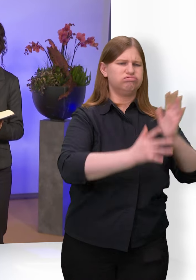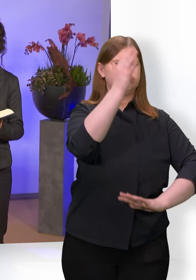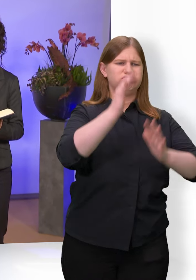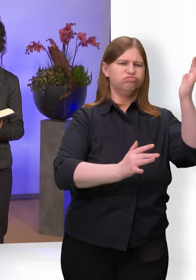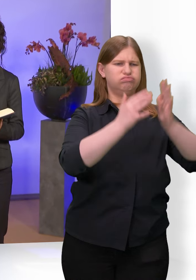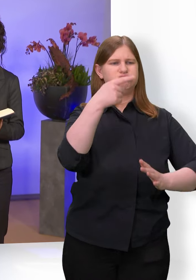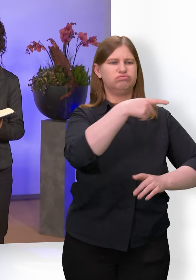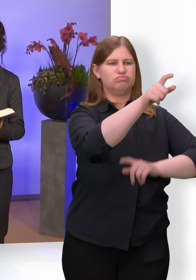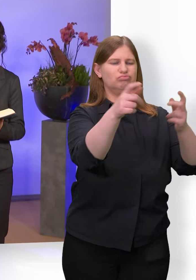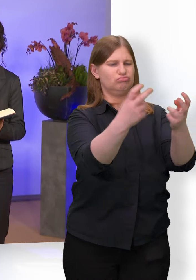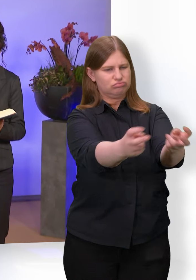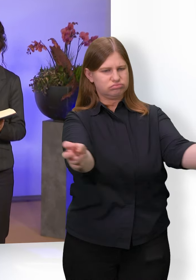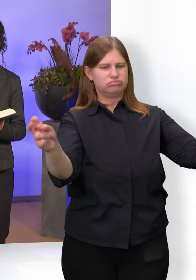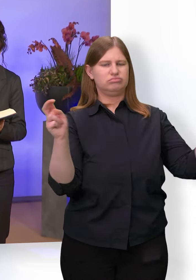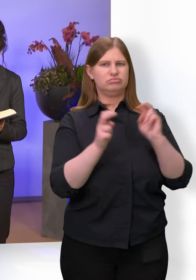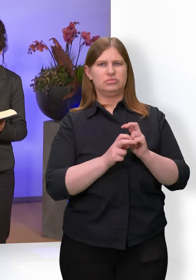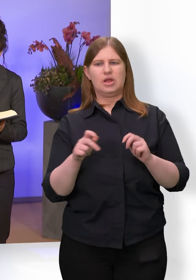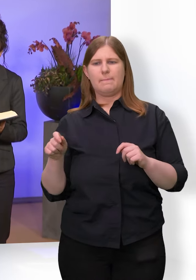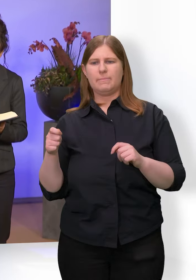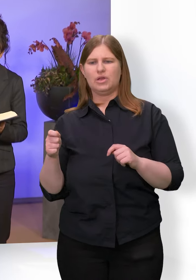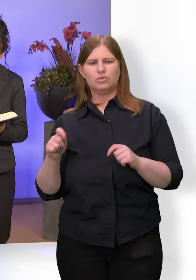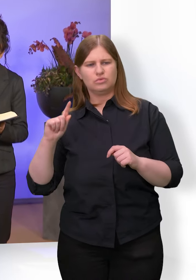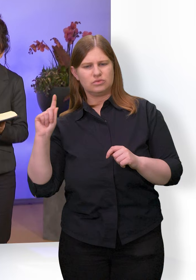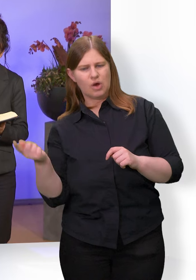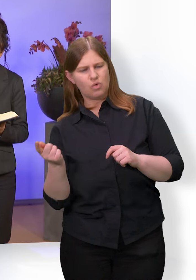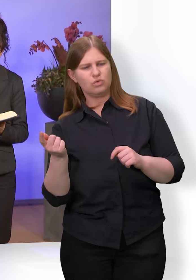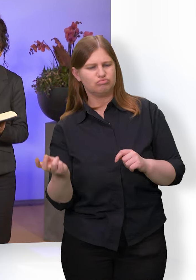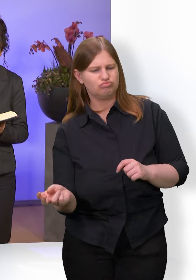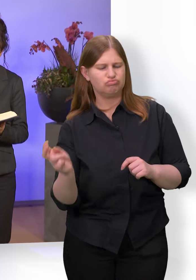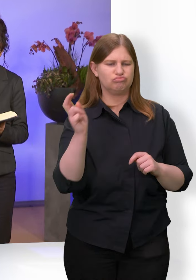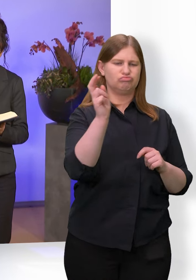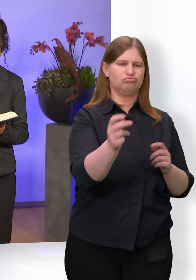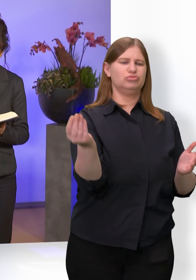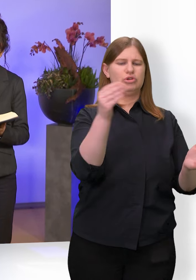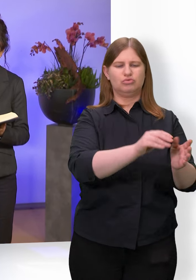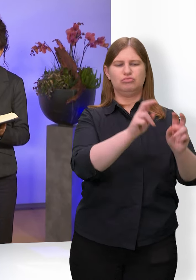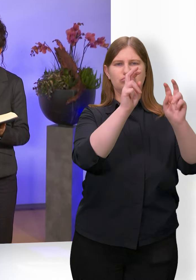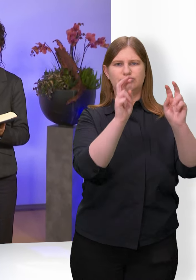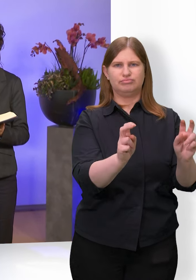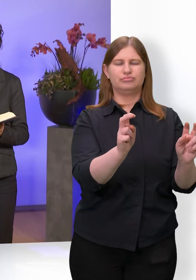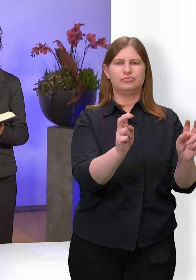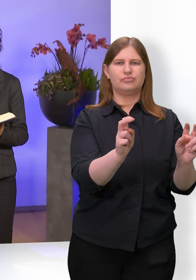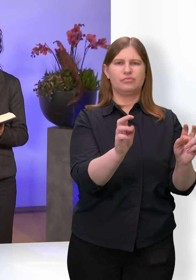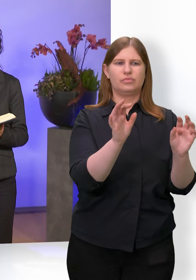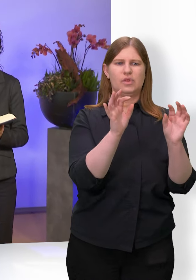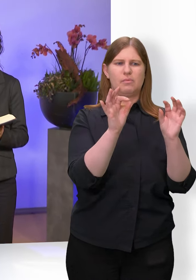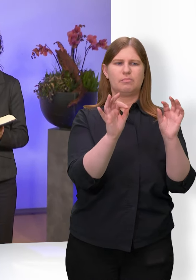zusammen. Und Petrus setzte sich mitten unter sie. Da sah ihn eine Magd am Feuer